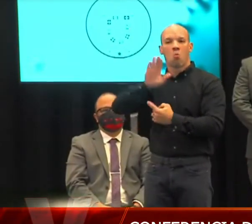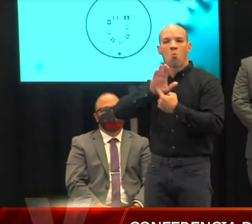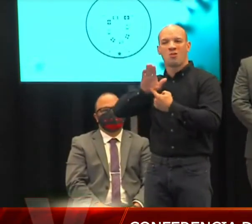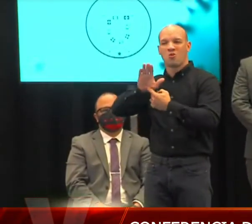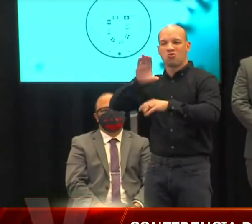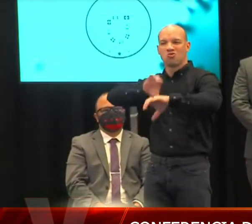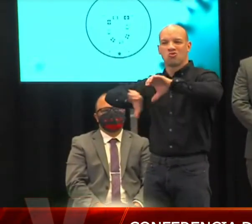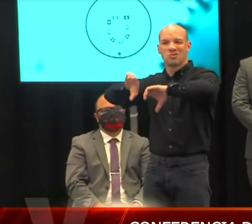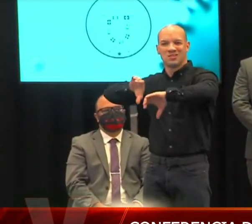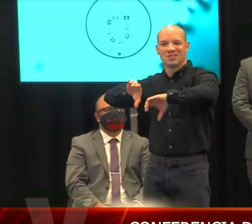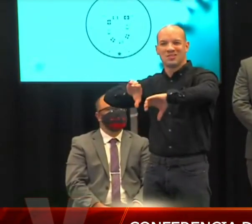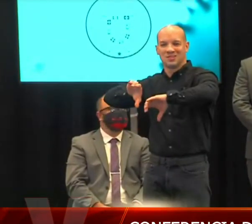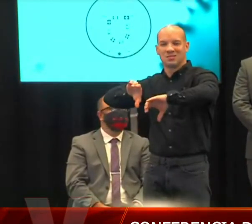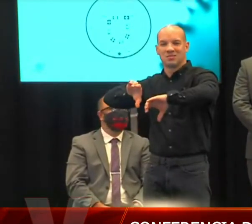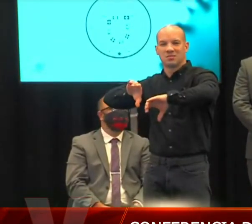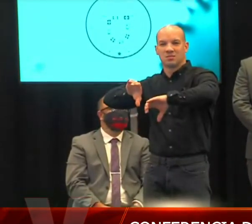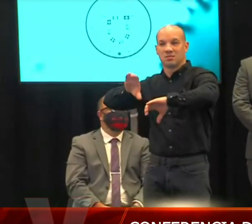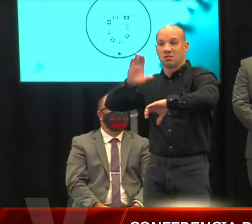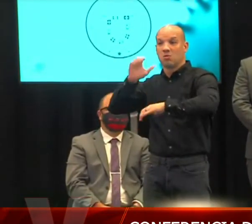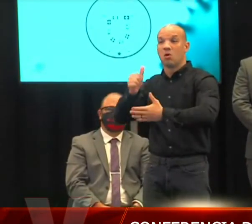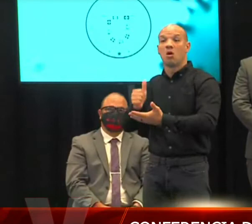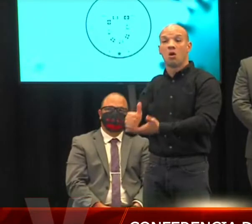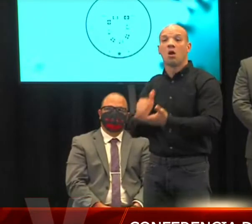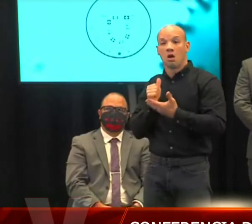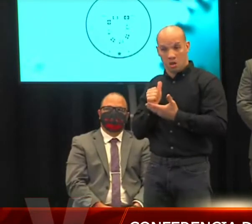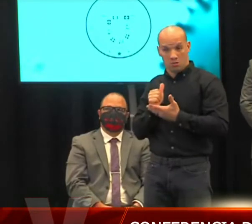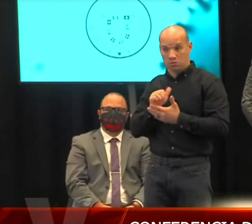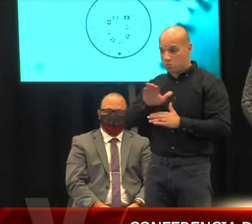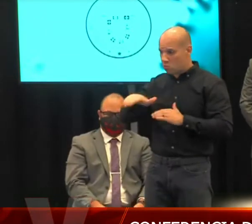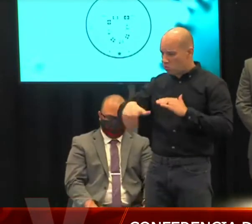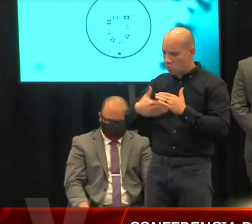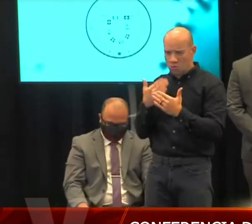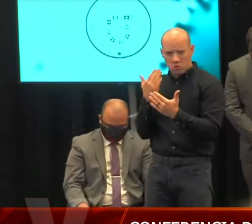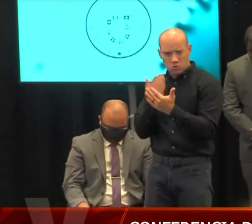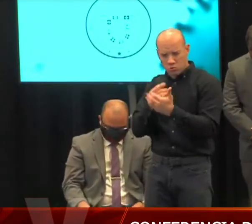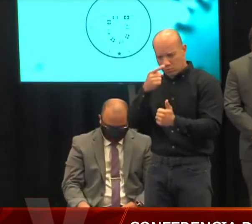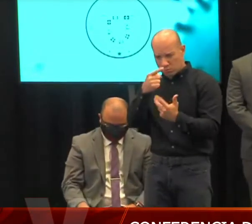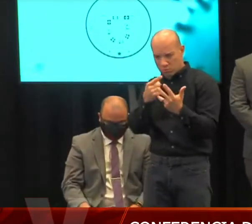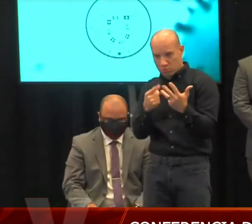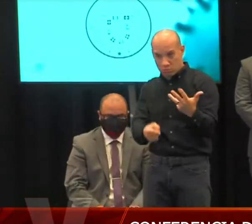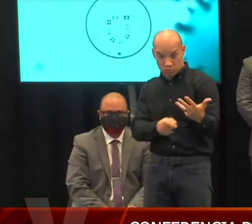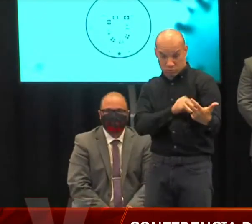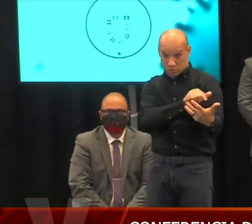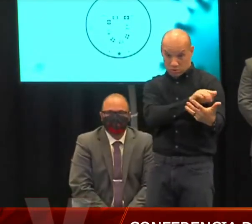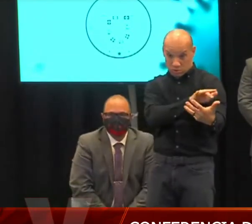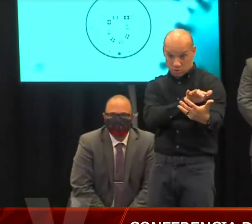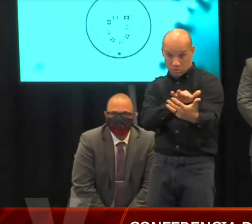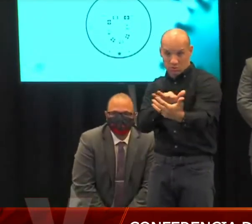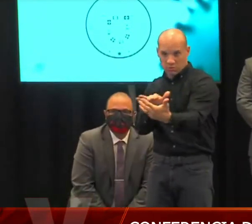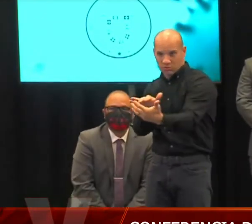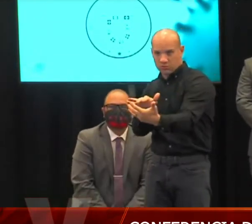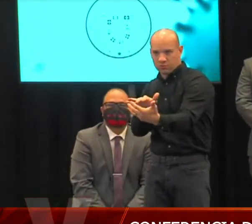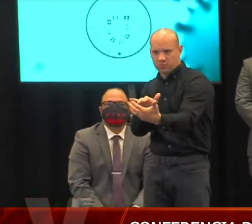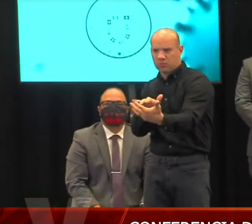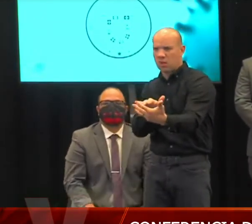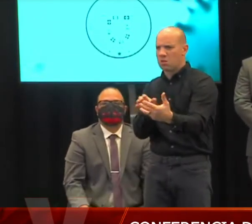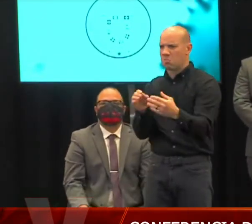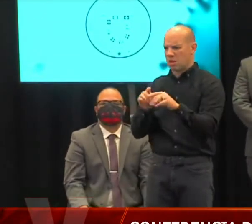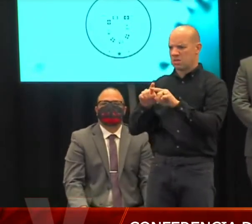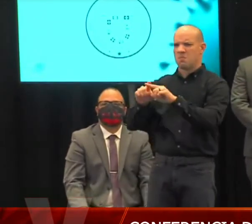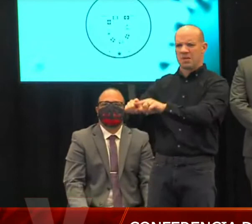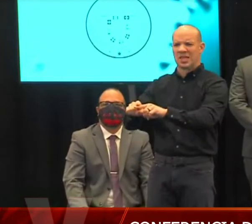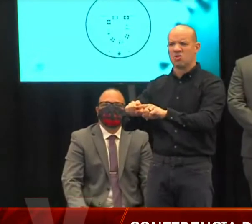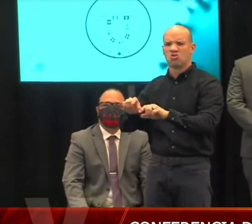que nos va a permitir tener todos los elementos que se van a ir monitoreando. un modelo, ¿verdad?, que es un poco más científico, por eso nos lo